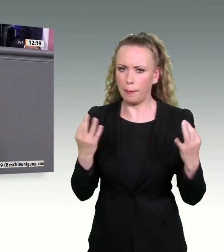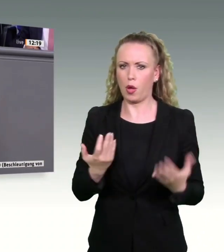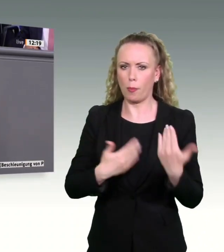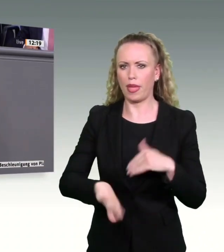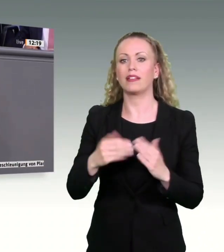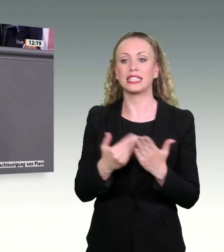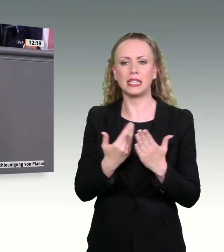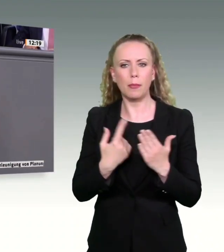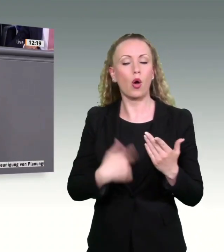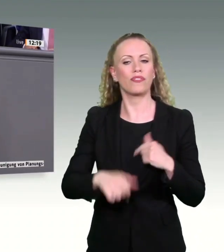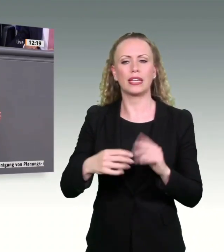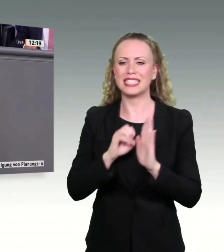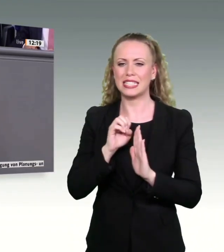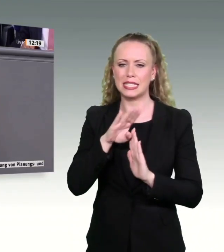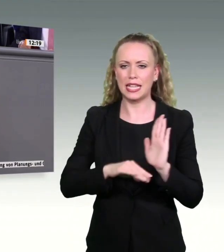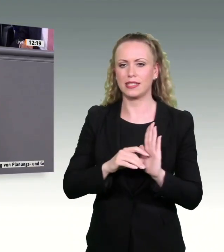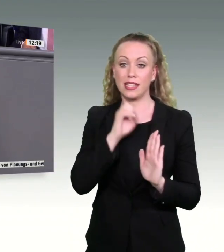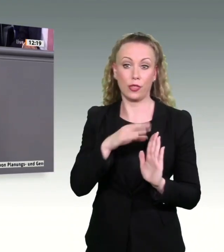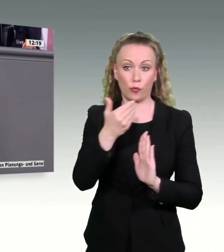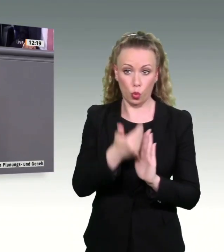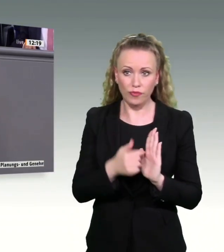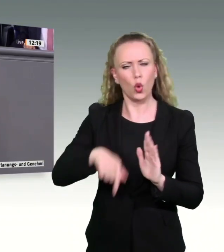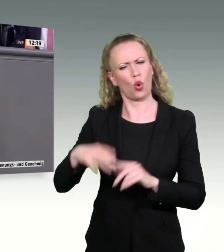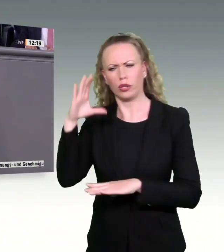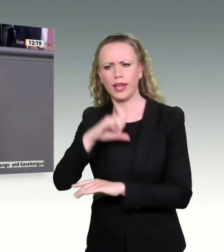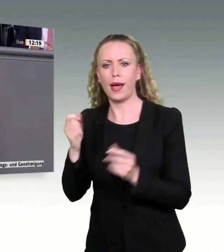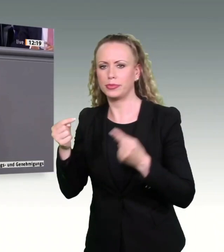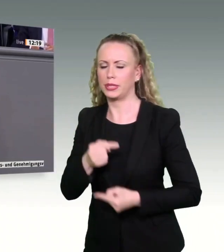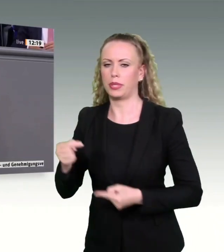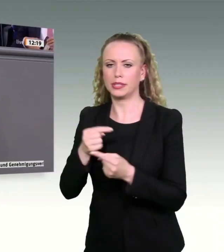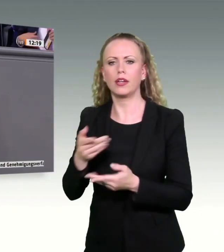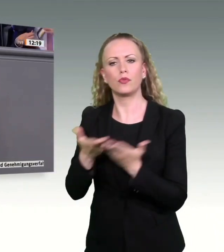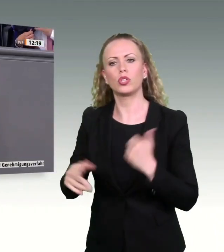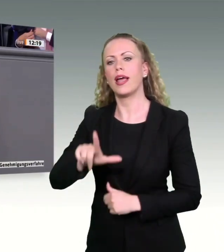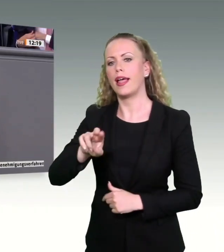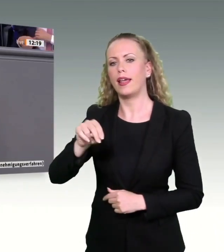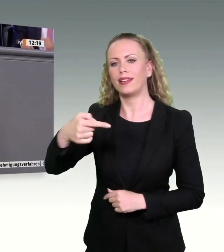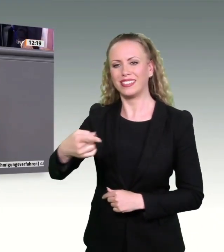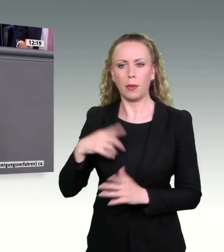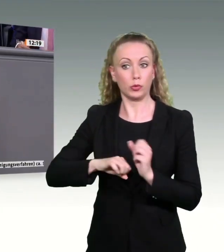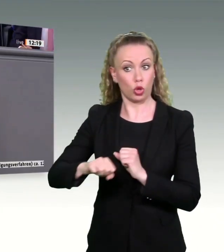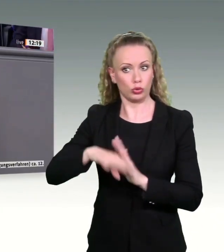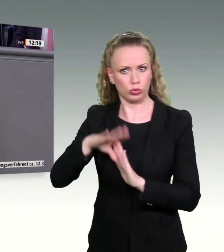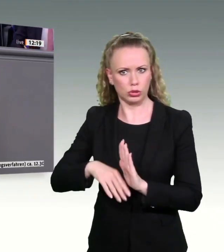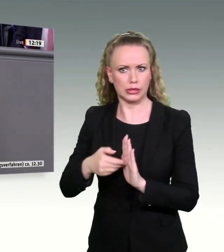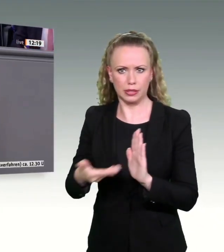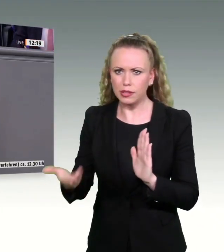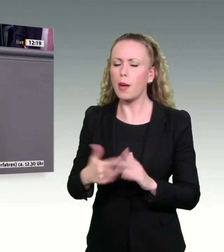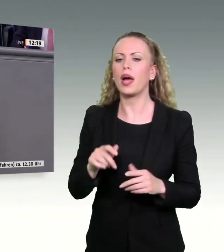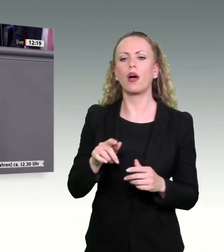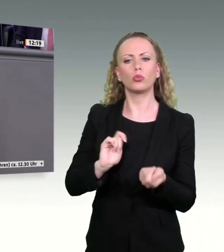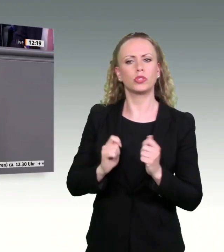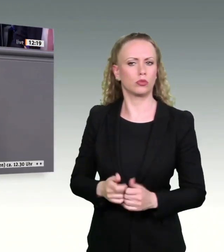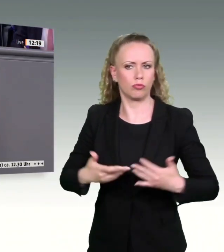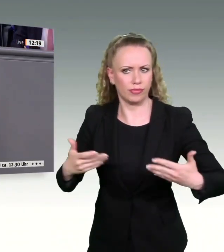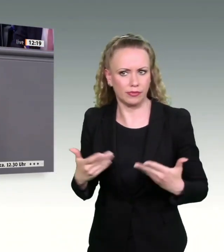noch erledigen wollen, wenn es gegangen wäre. Und jetzt finden hier Schuldzuweisungen statt, wer es denn gewesen sein soll in den letzten Jahren. Ich sage Ihnen mal